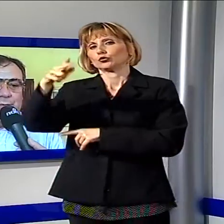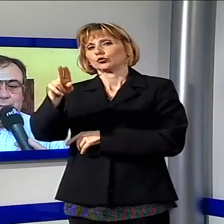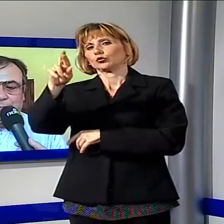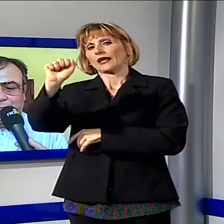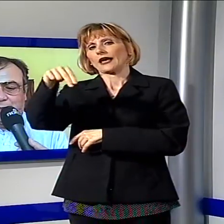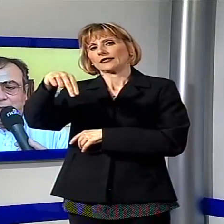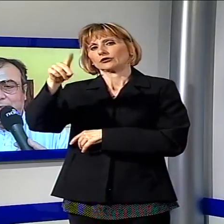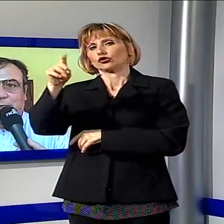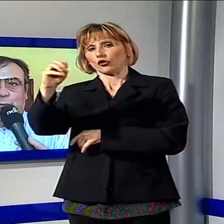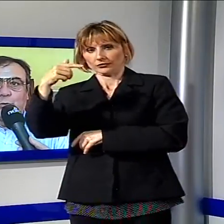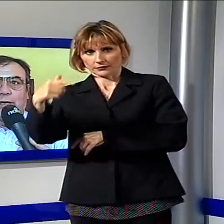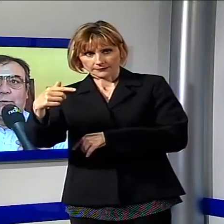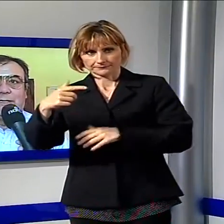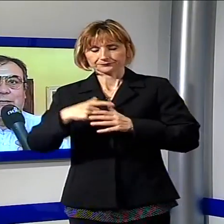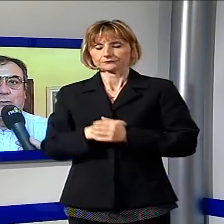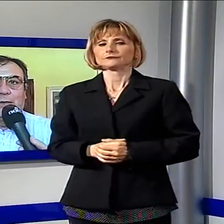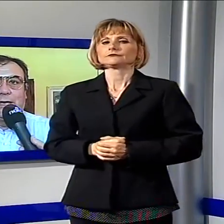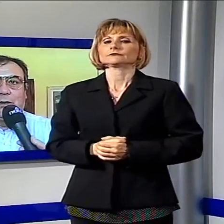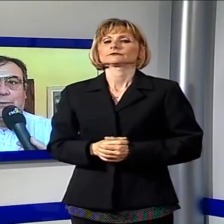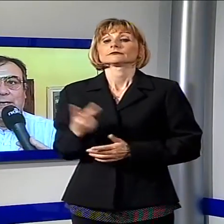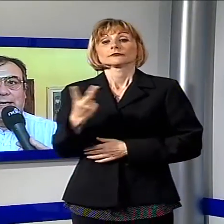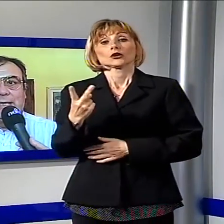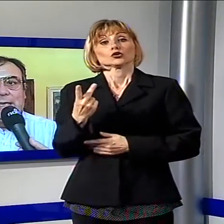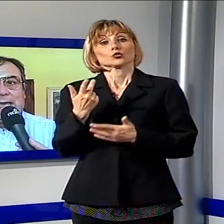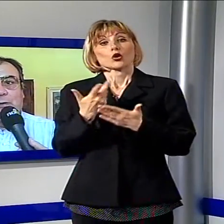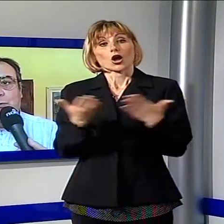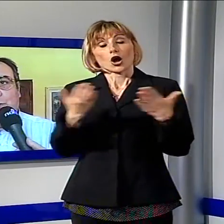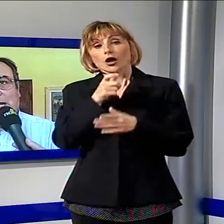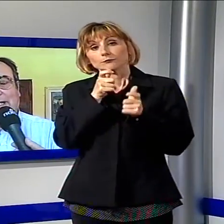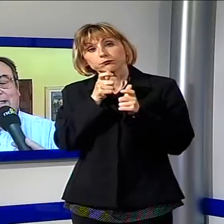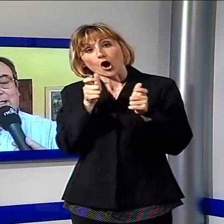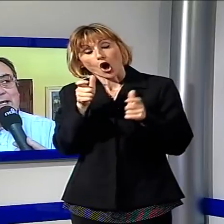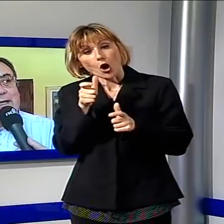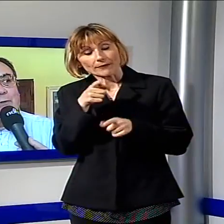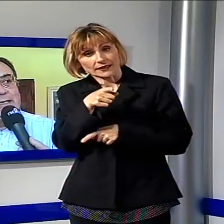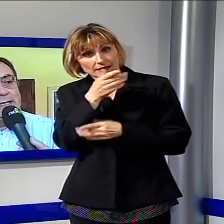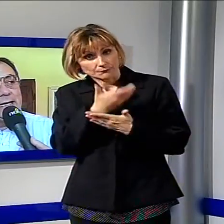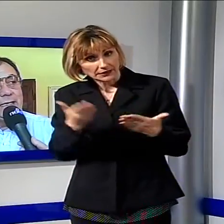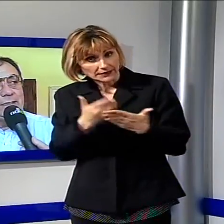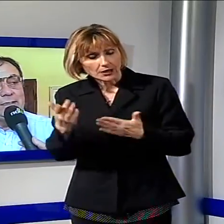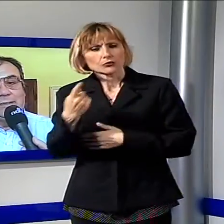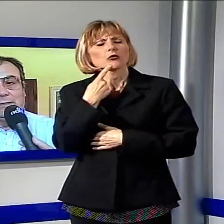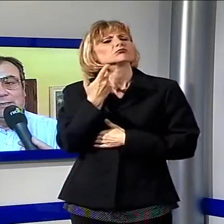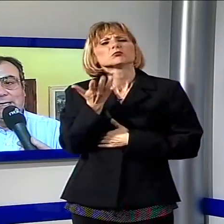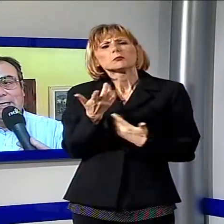produrre queste due opere è coniugare sia la qualità degli